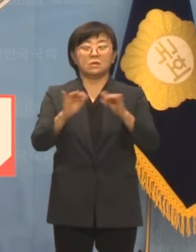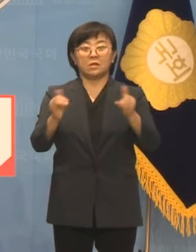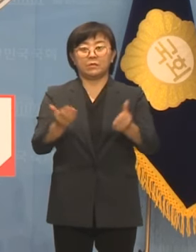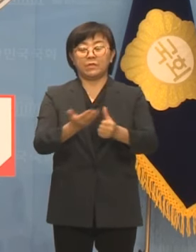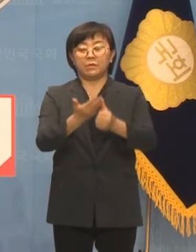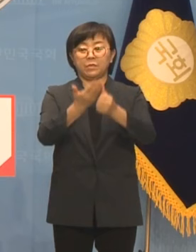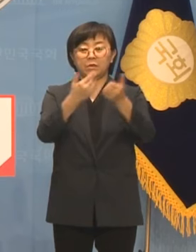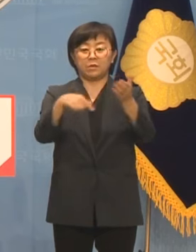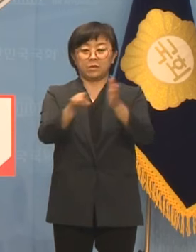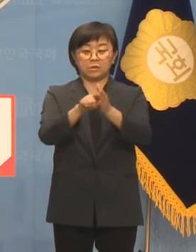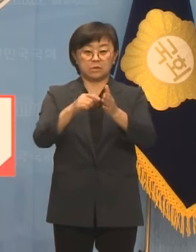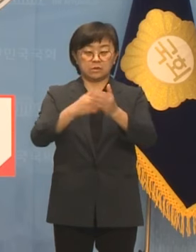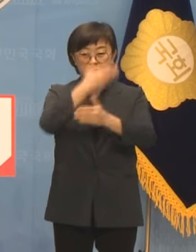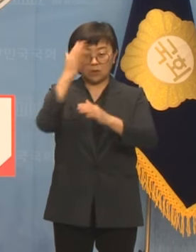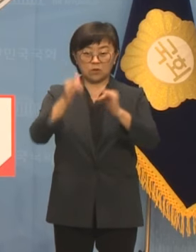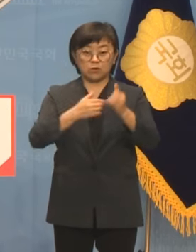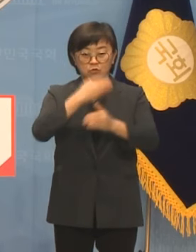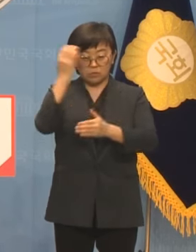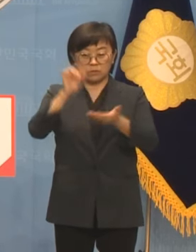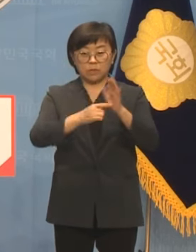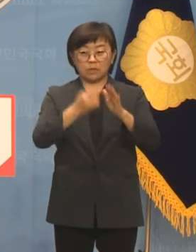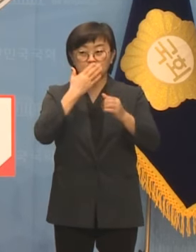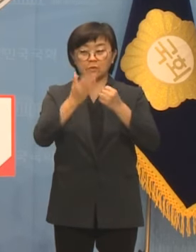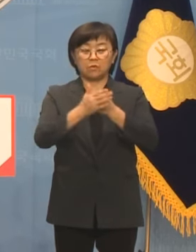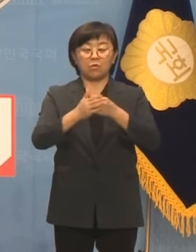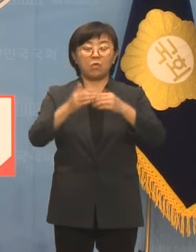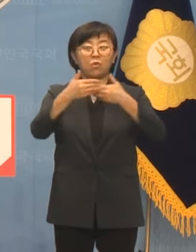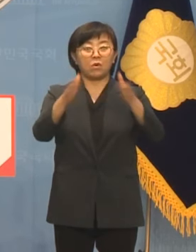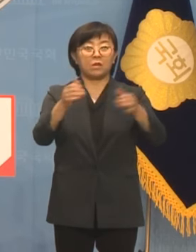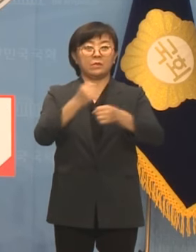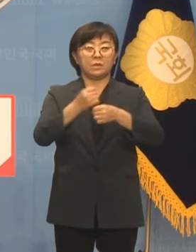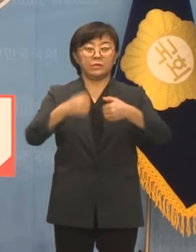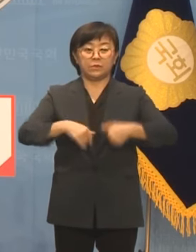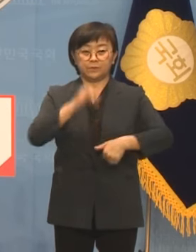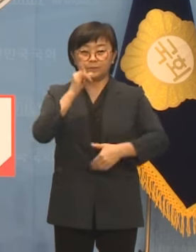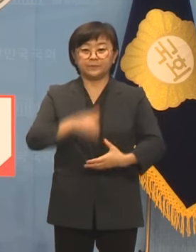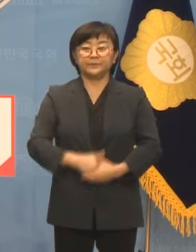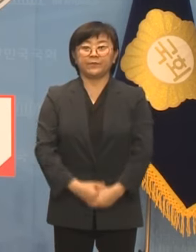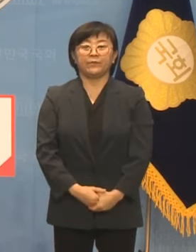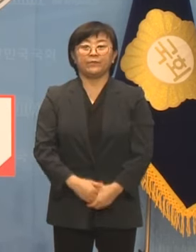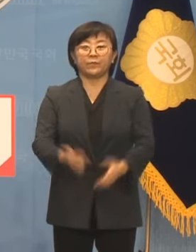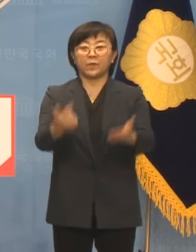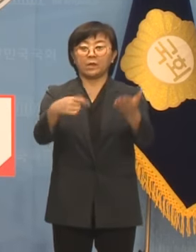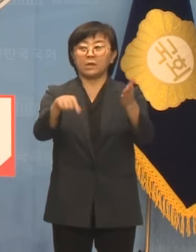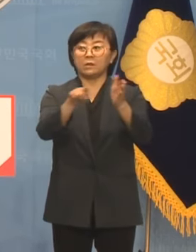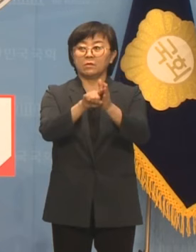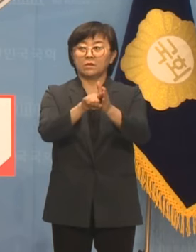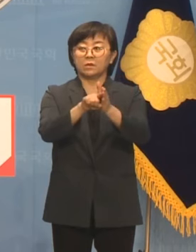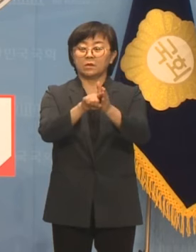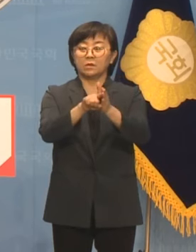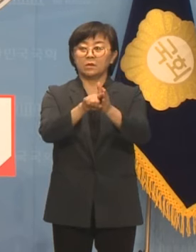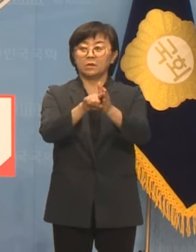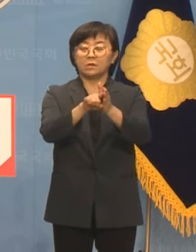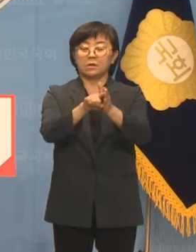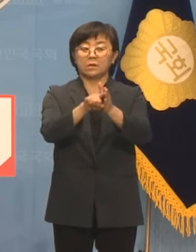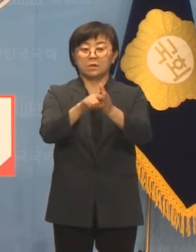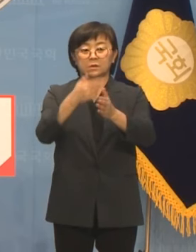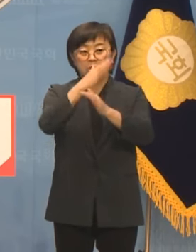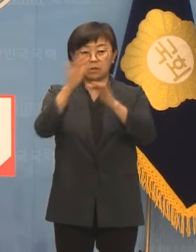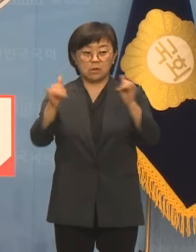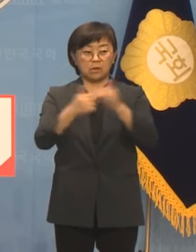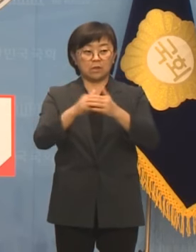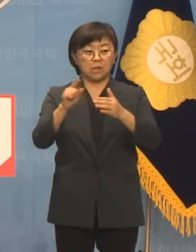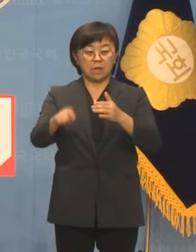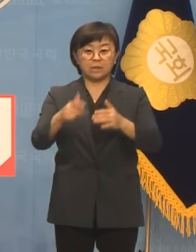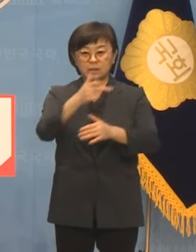청년들이 꿈을 마음껏 펼칠 수 있는 공간을 만들어야 합니다. 이를 위해 저는 청년의 원대한 시작을